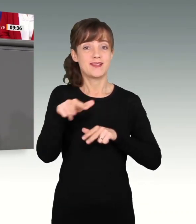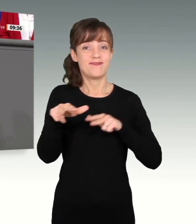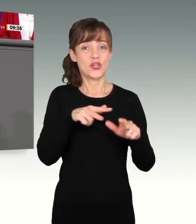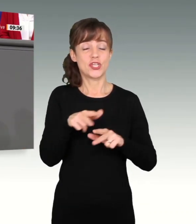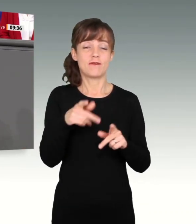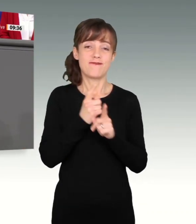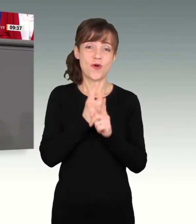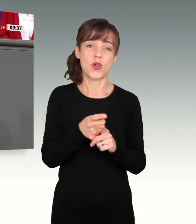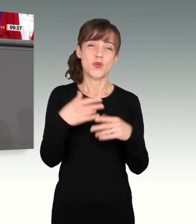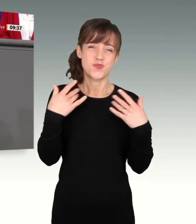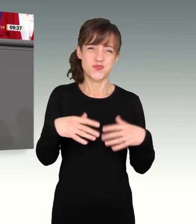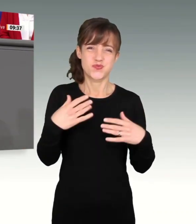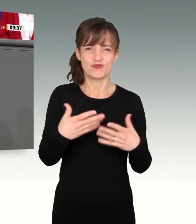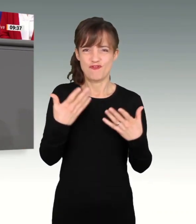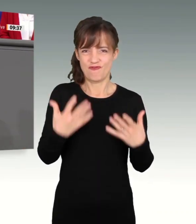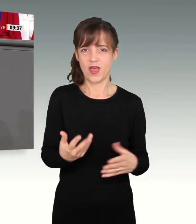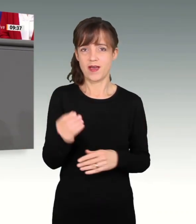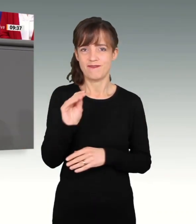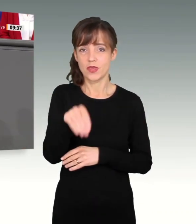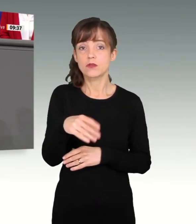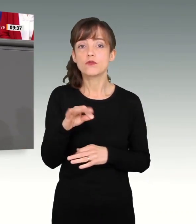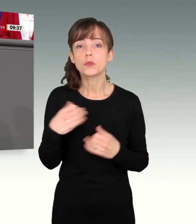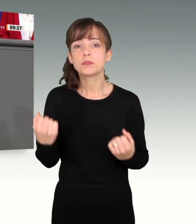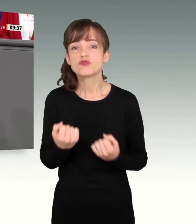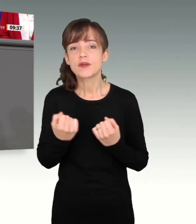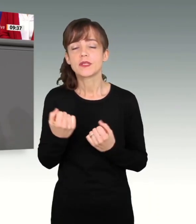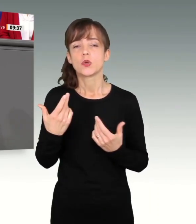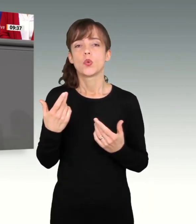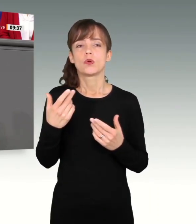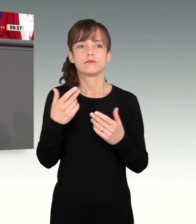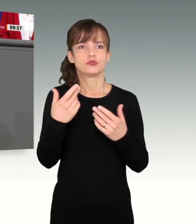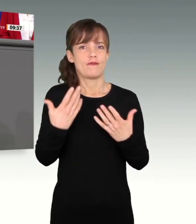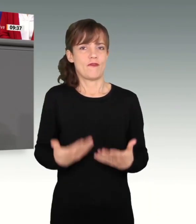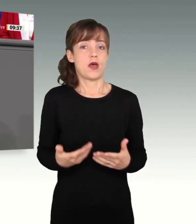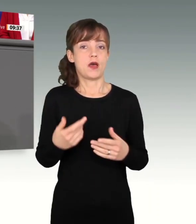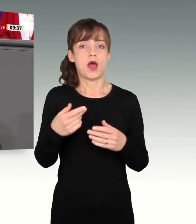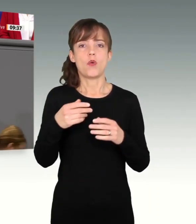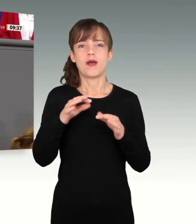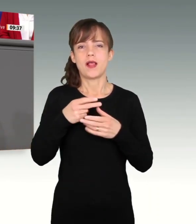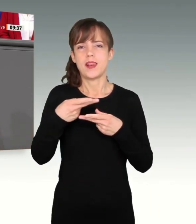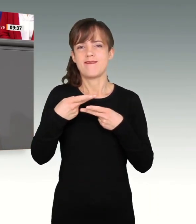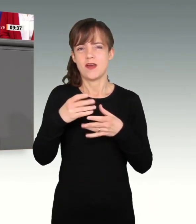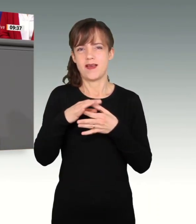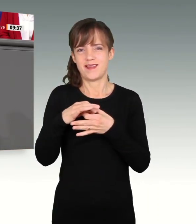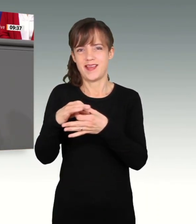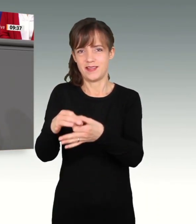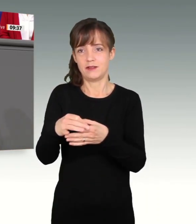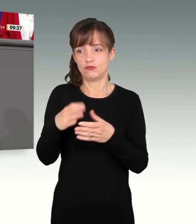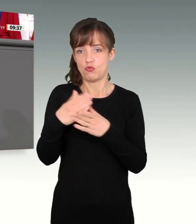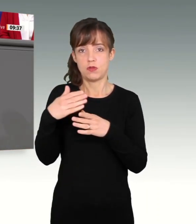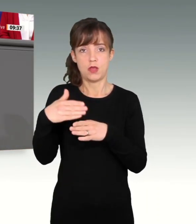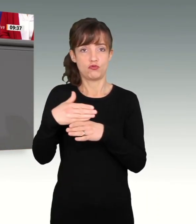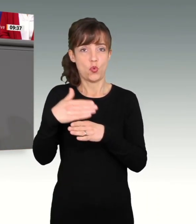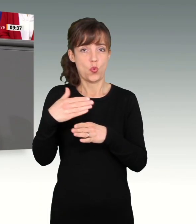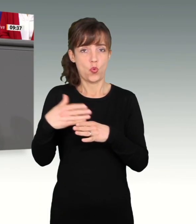Wirtschaftsleistung. Das ist eine Belastung für Beschäftigung. Die internationalen Lieferketten, darauf hat der Bundesfinanzminister hingewiesen, sind gestört